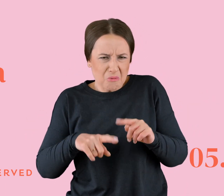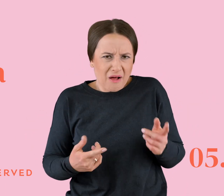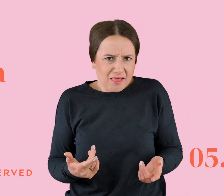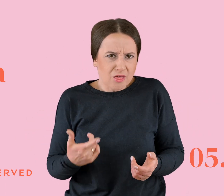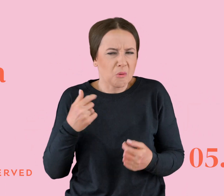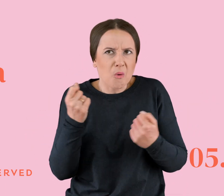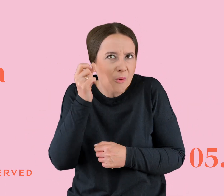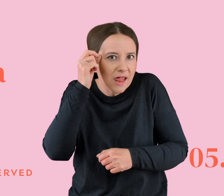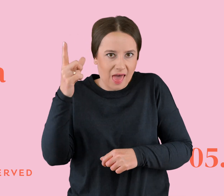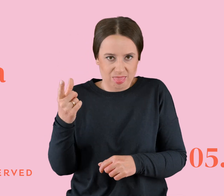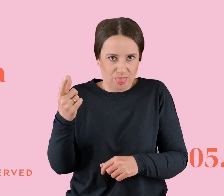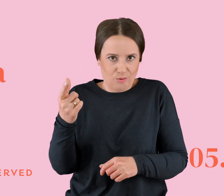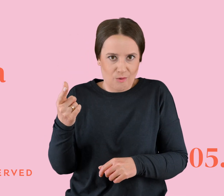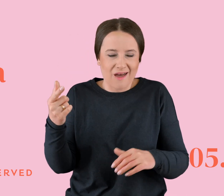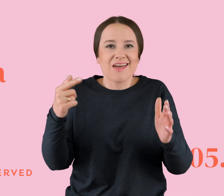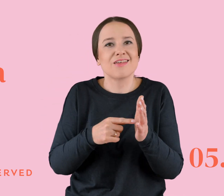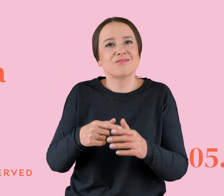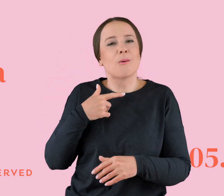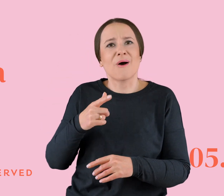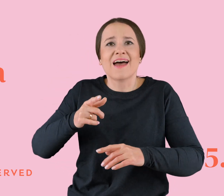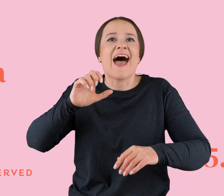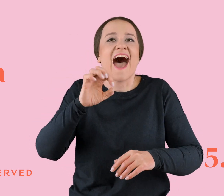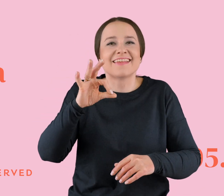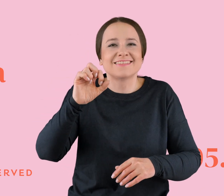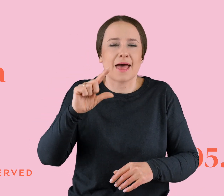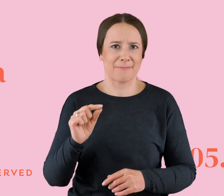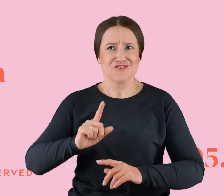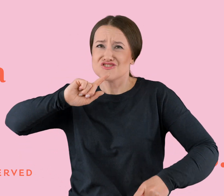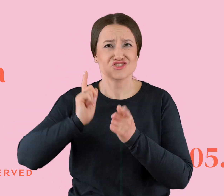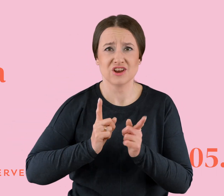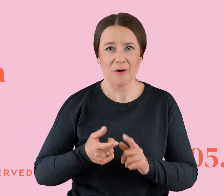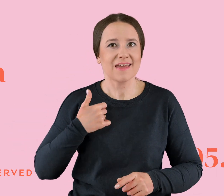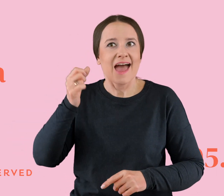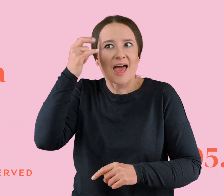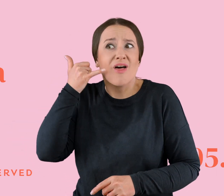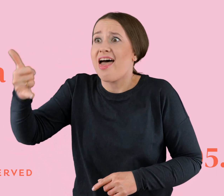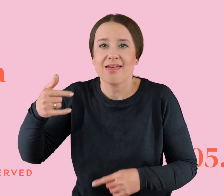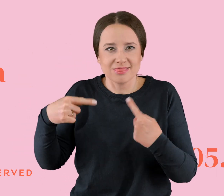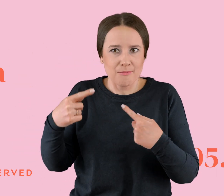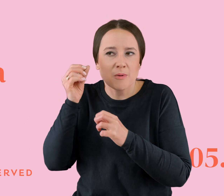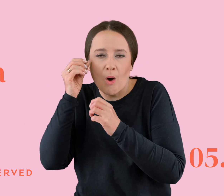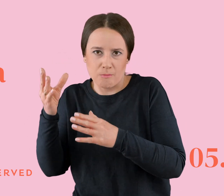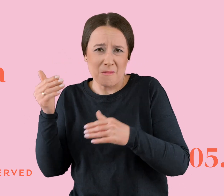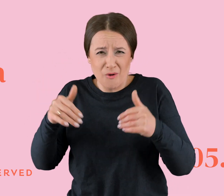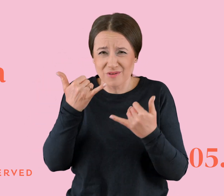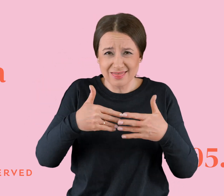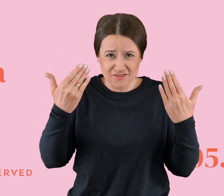bardzo rano. i tak naprawdę to był tak zwany ASAP. Więc nawet do niego rano nie dzwoniłam, żeby go budzić. to tam mogliśmy przecież pojechać innego dnia, tak. I